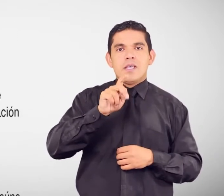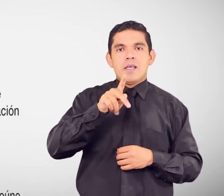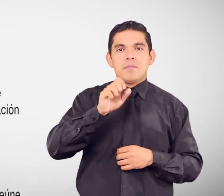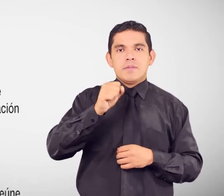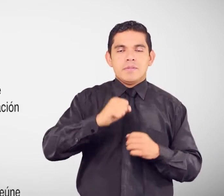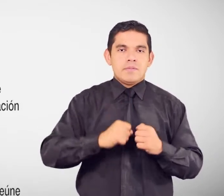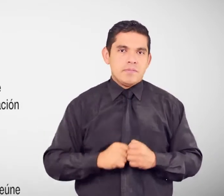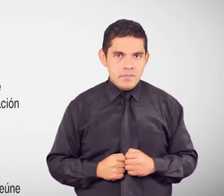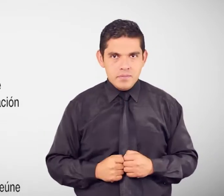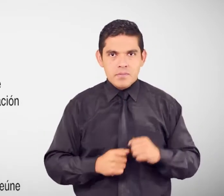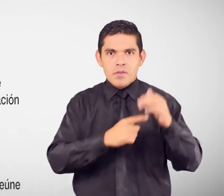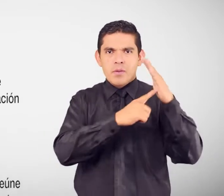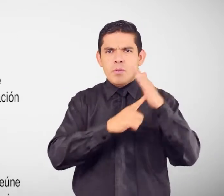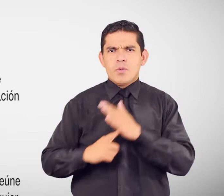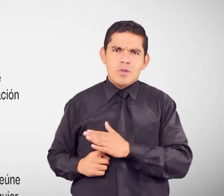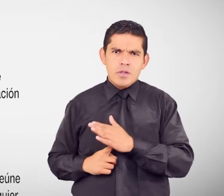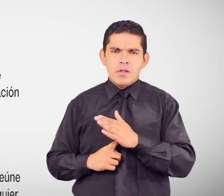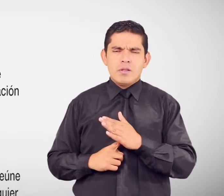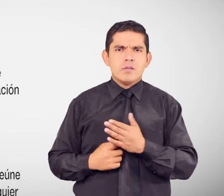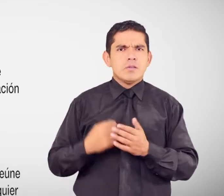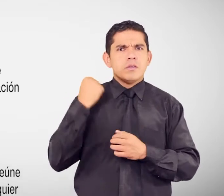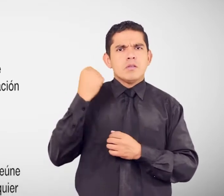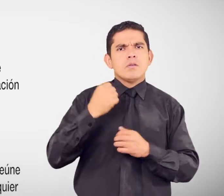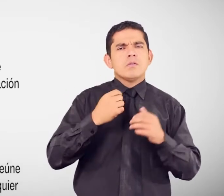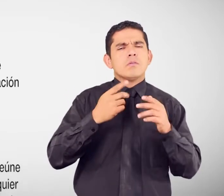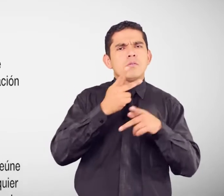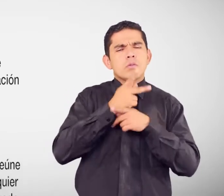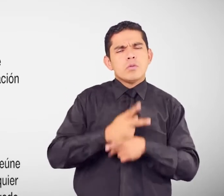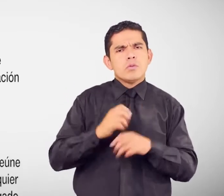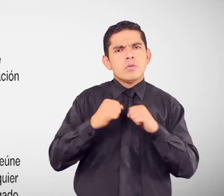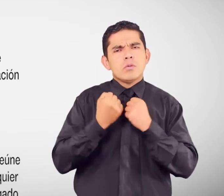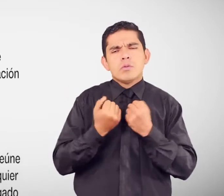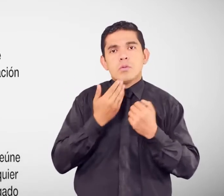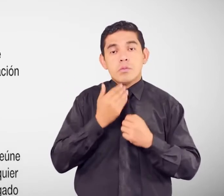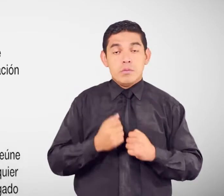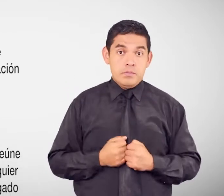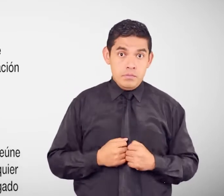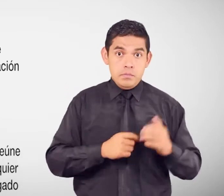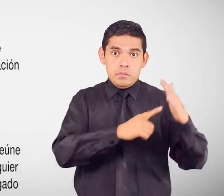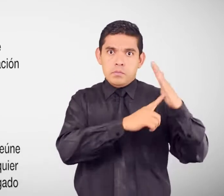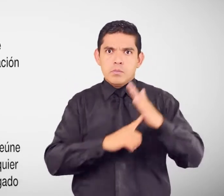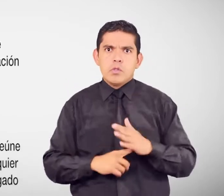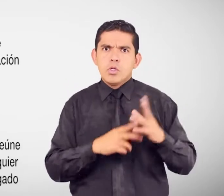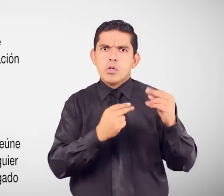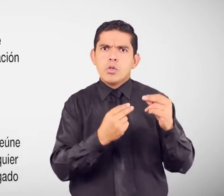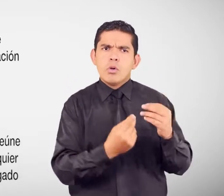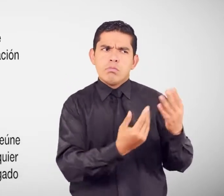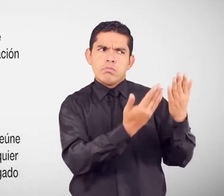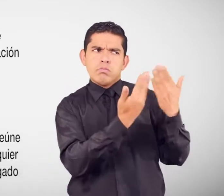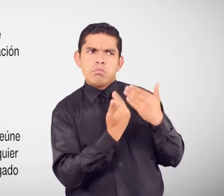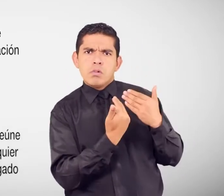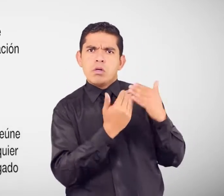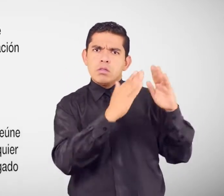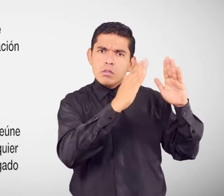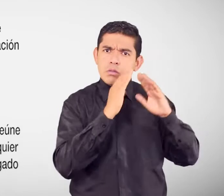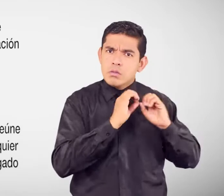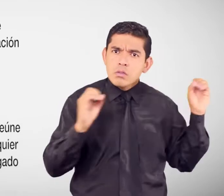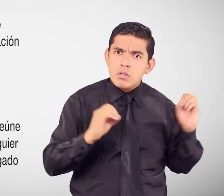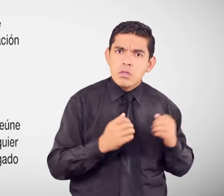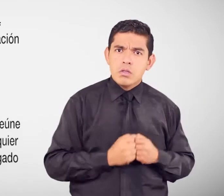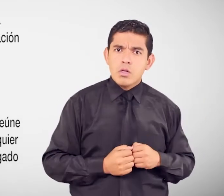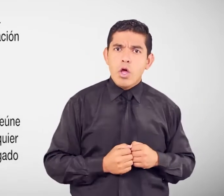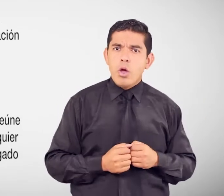Negativa de prestación De servicios De protección social O cobro Por la prestación De estos servicios ¿Qué significa?